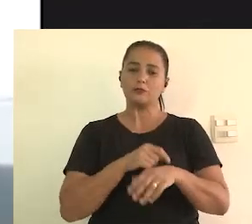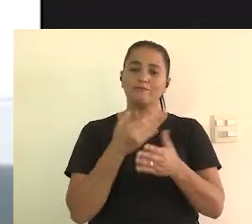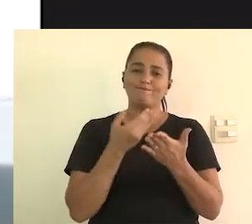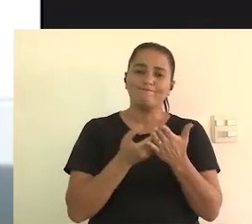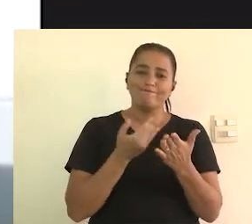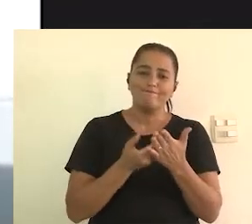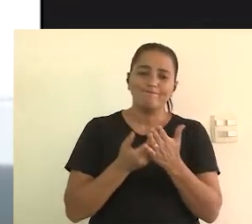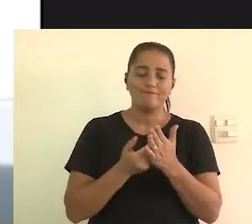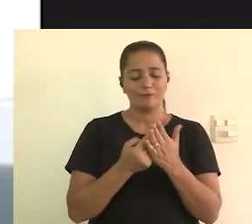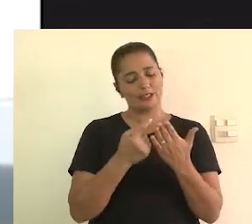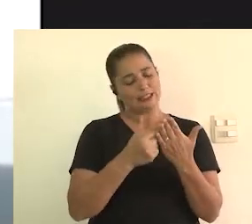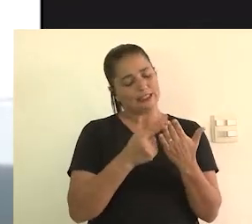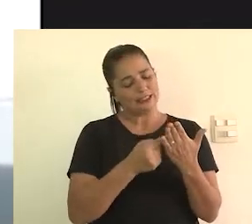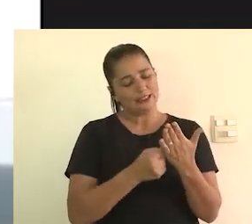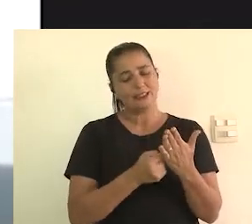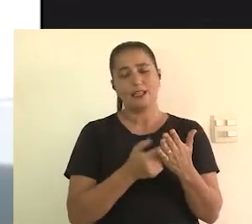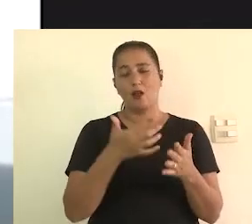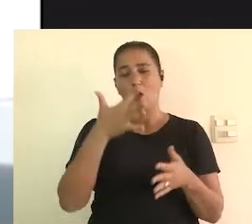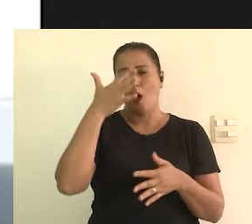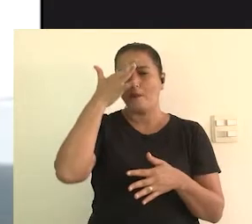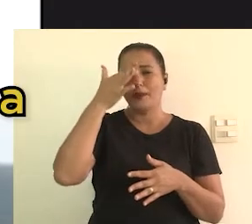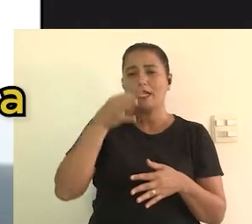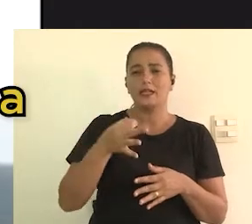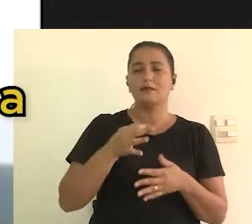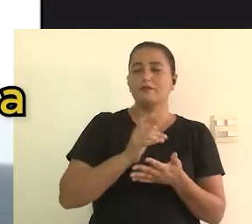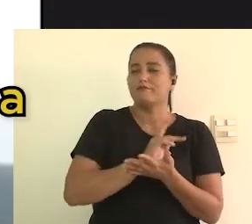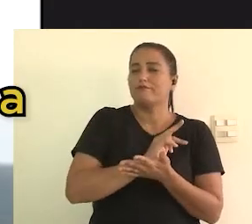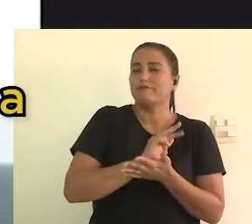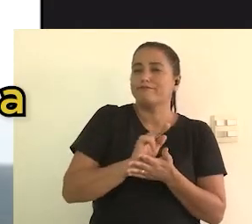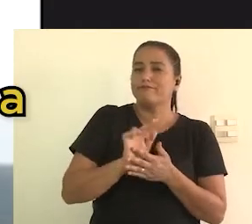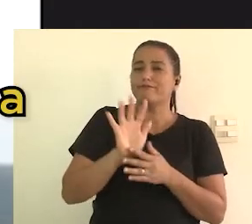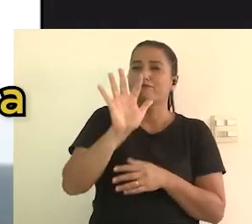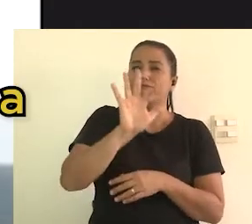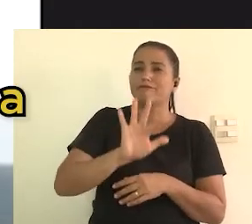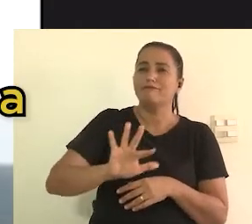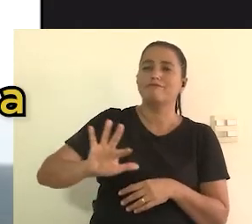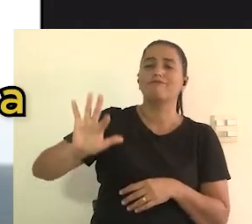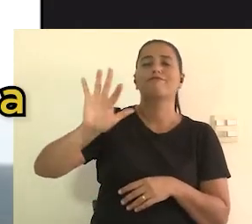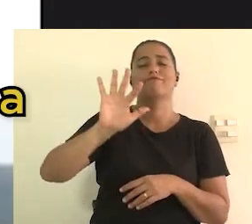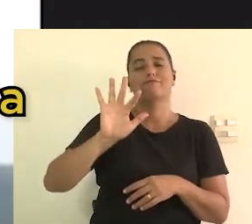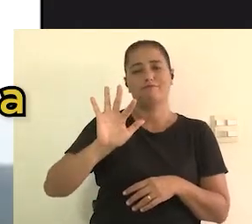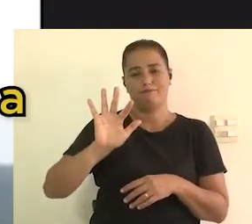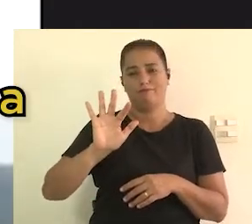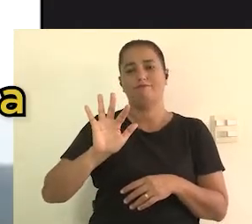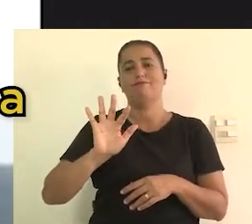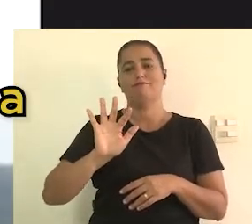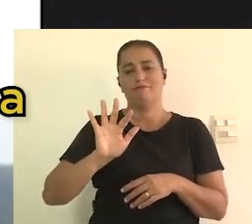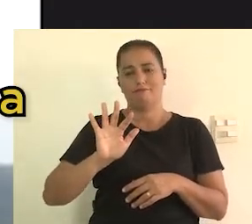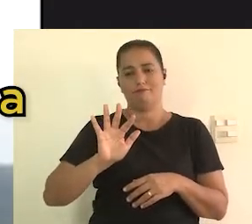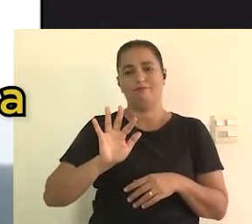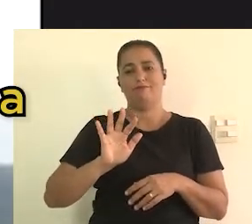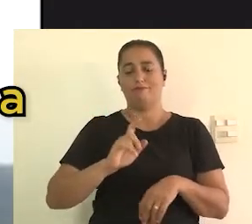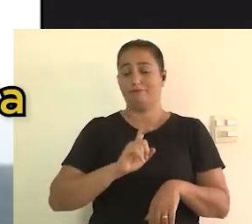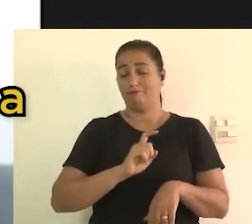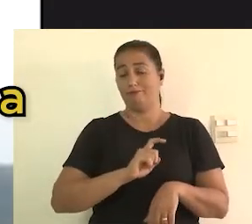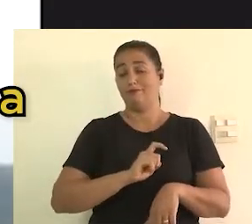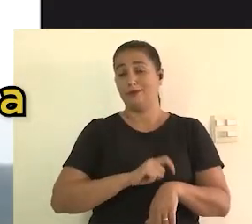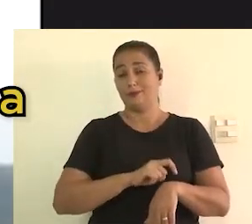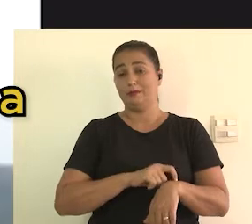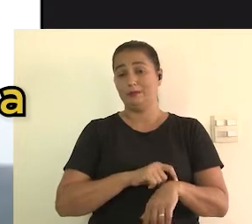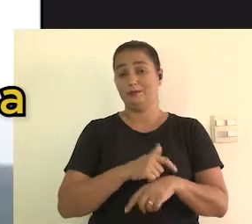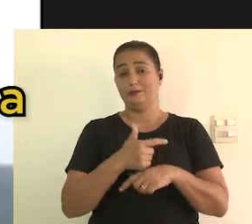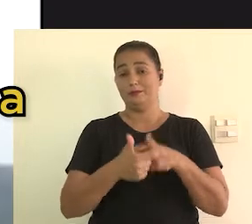complexa e necessita de um tempo para nós digerirmos, compreendermos a